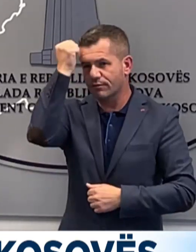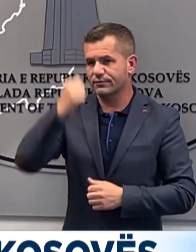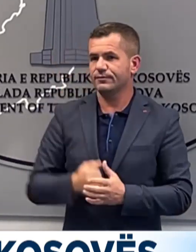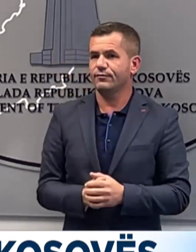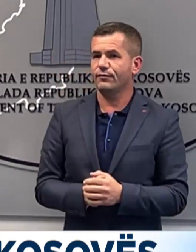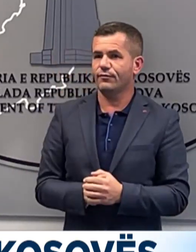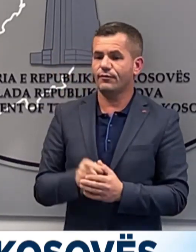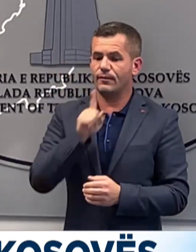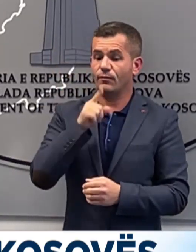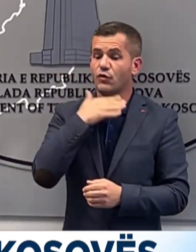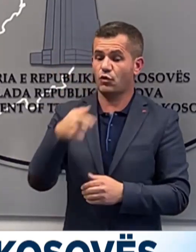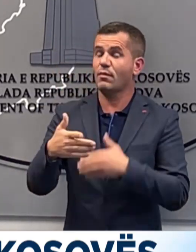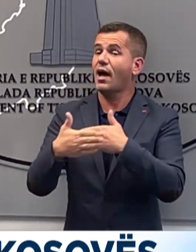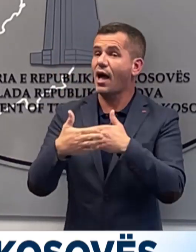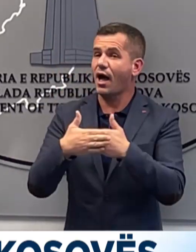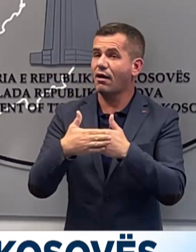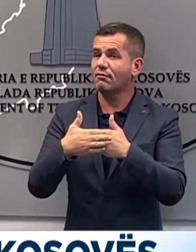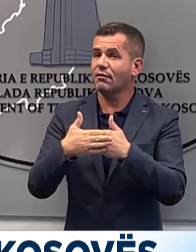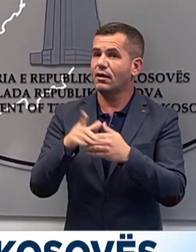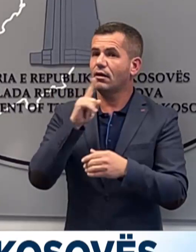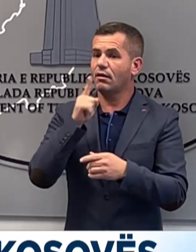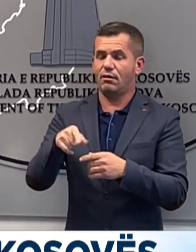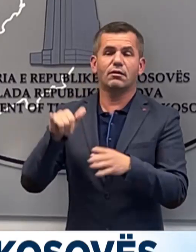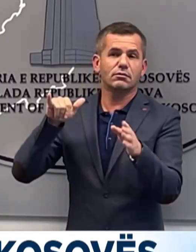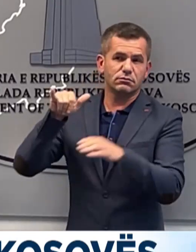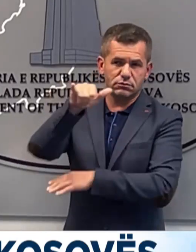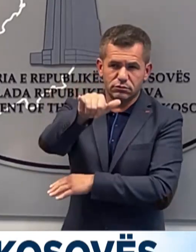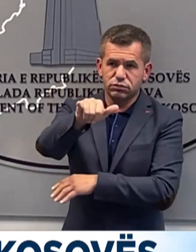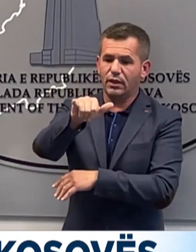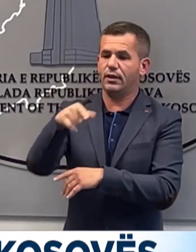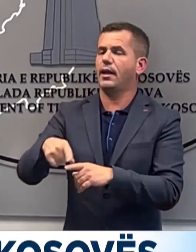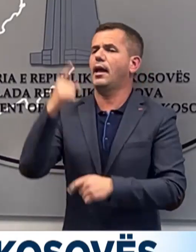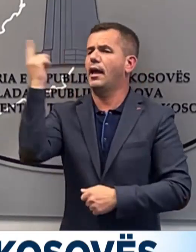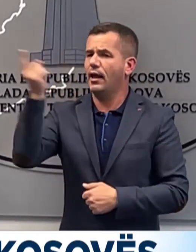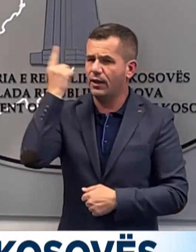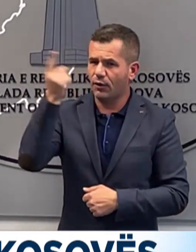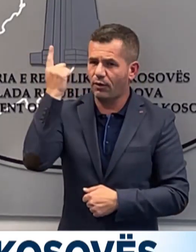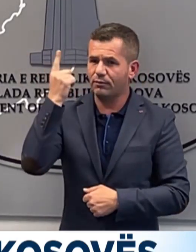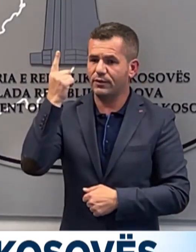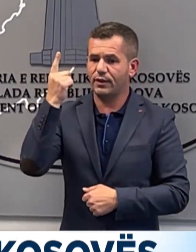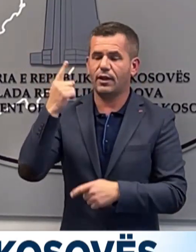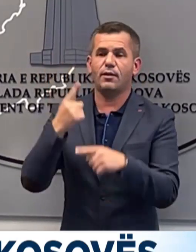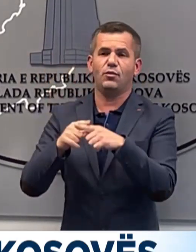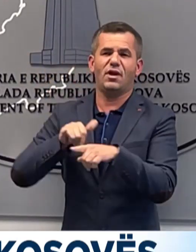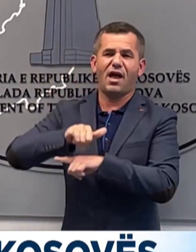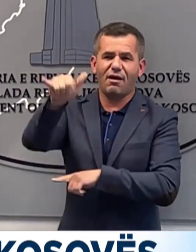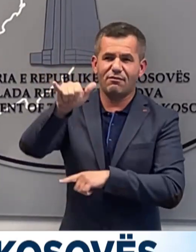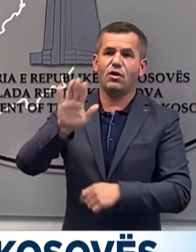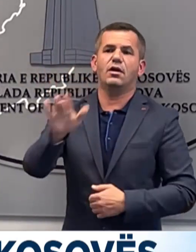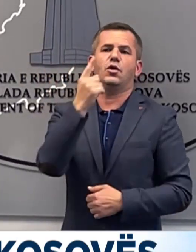Posjel dheri afrë kufirit Republikës Kosovës edhe fluturaket e saj, si helikopter e avion të provimit rës.